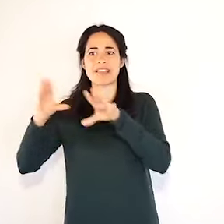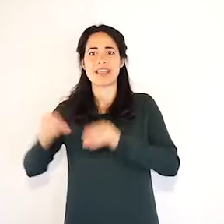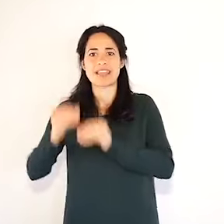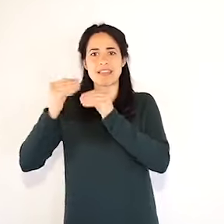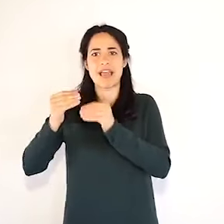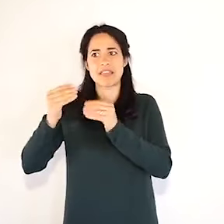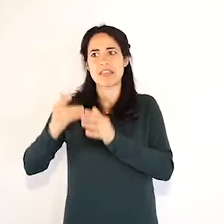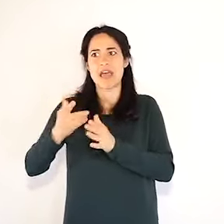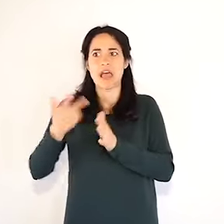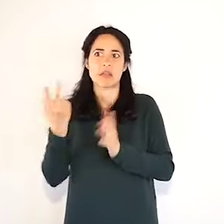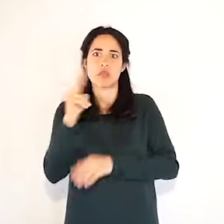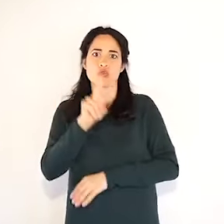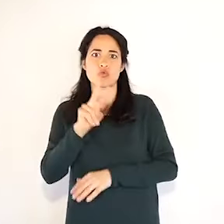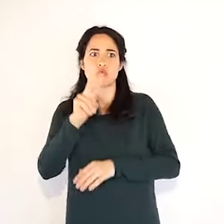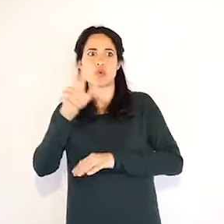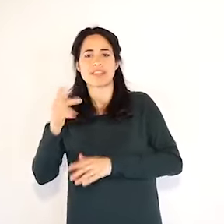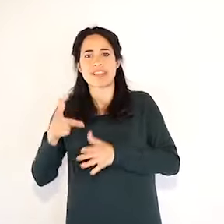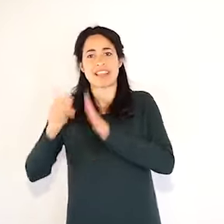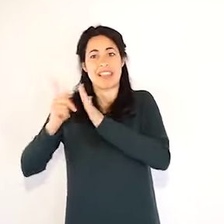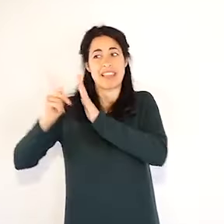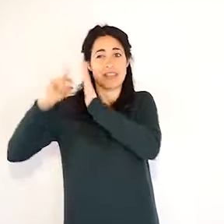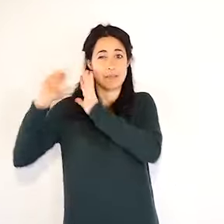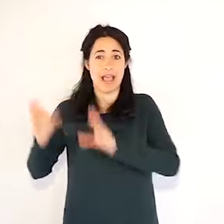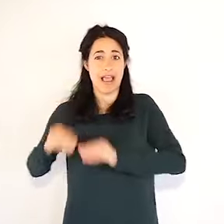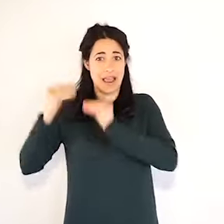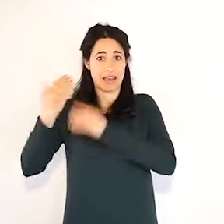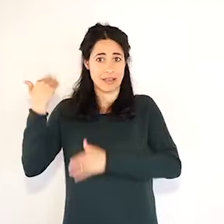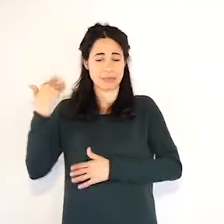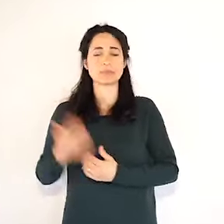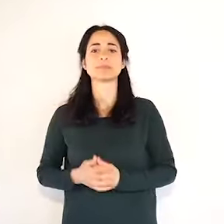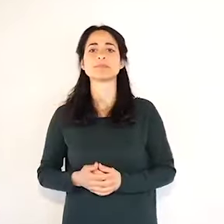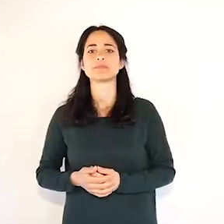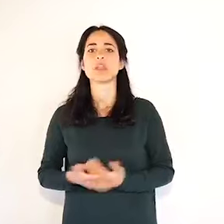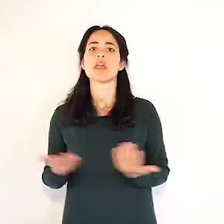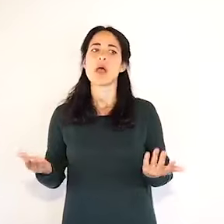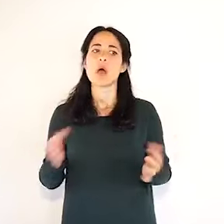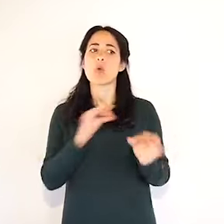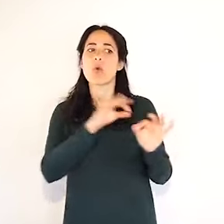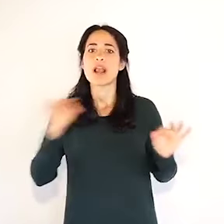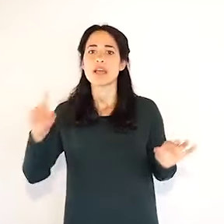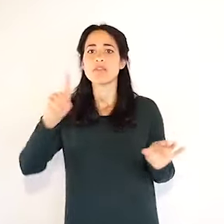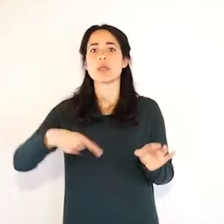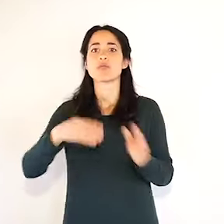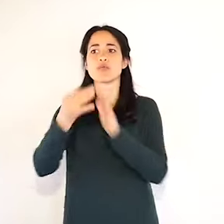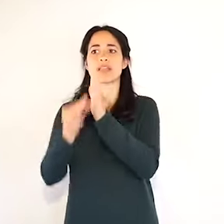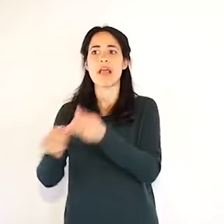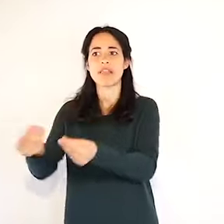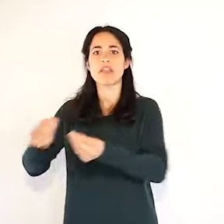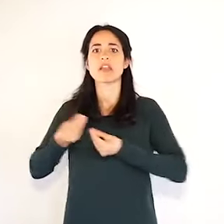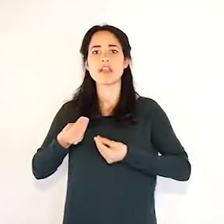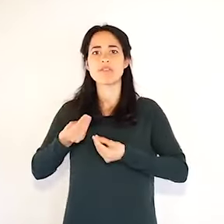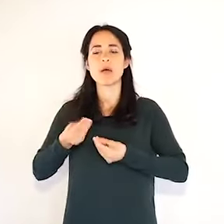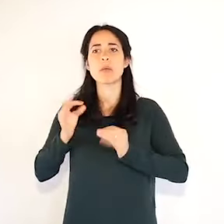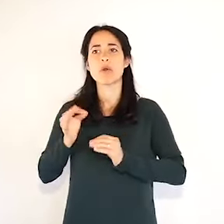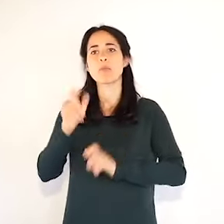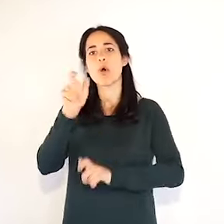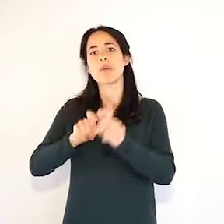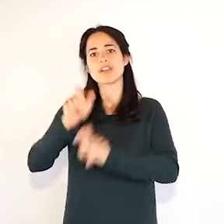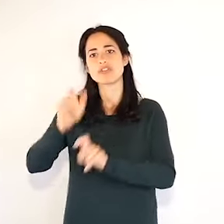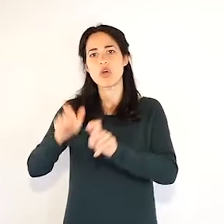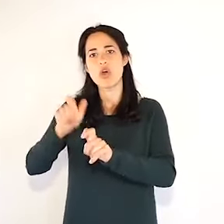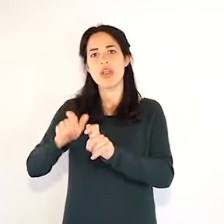dati di persone che non sono, erano state semplicemente classificate come sospetto Covid, che poi vengono